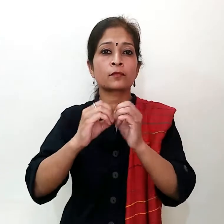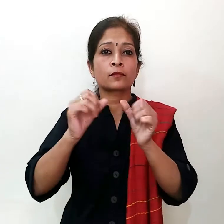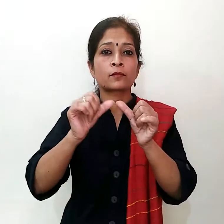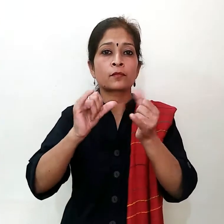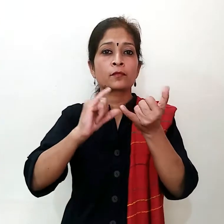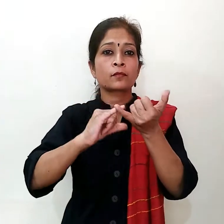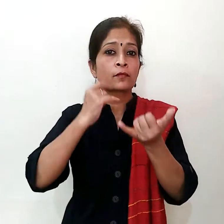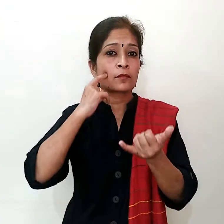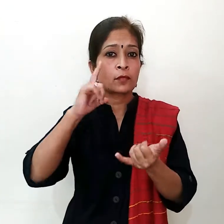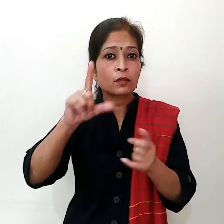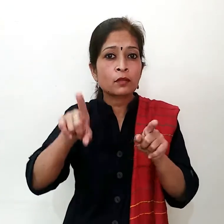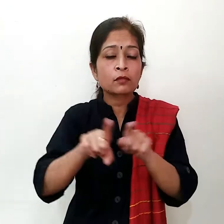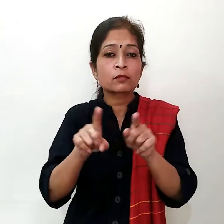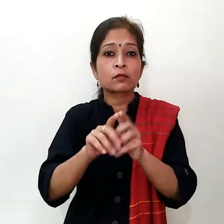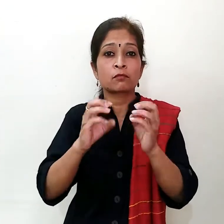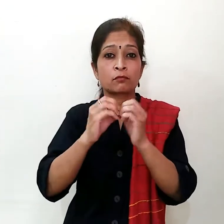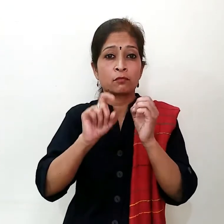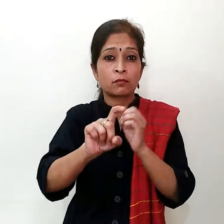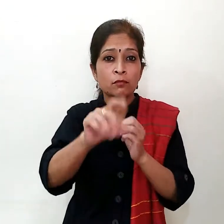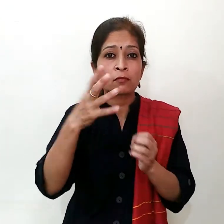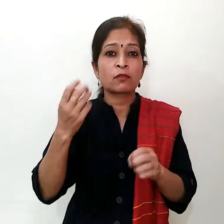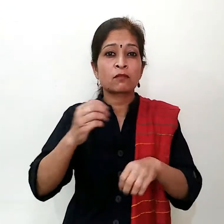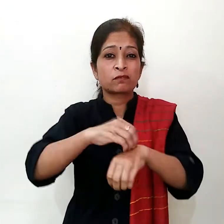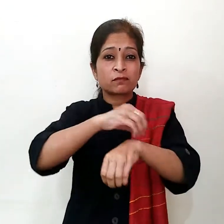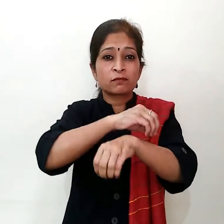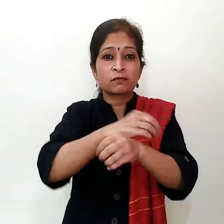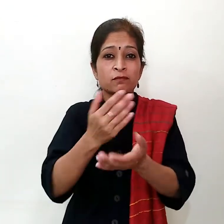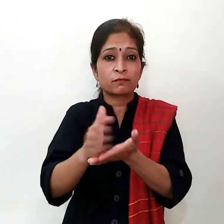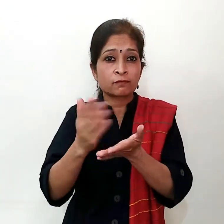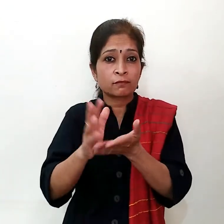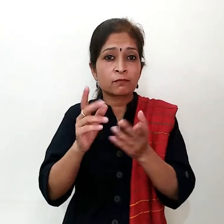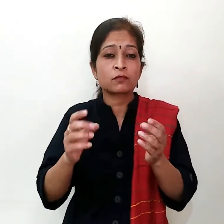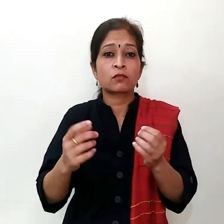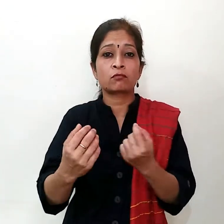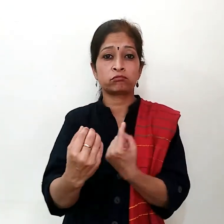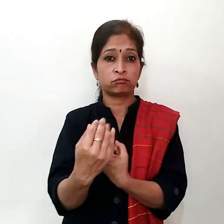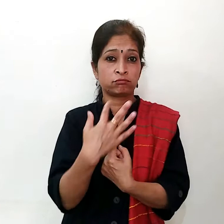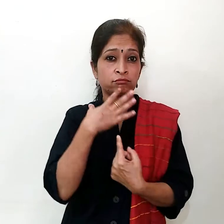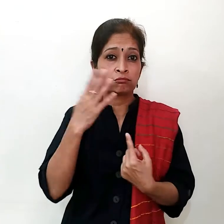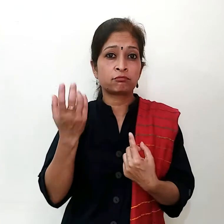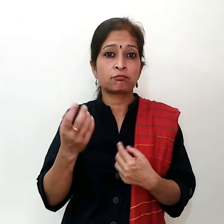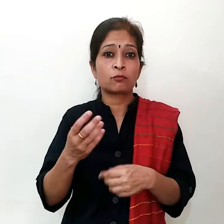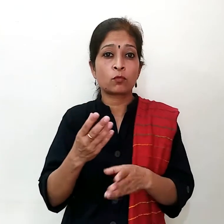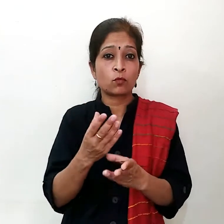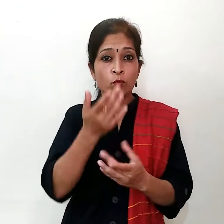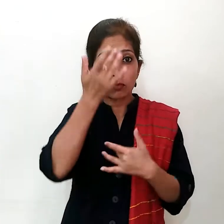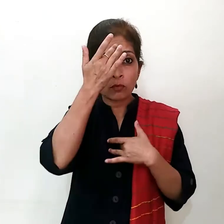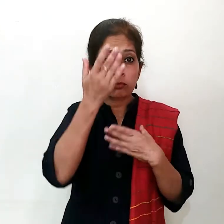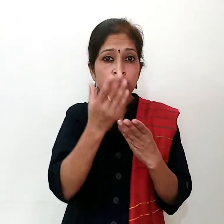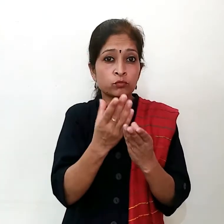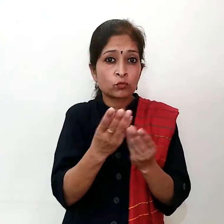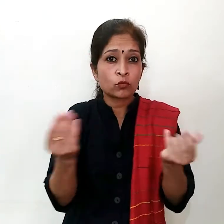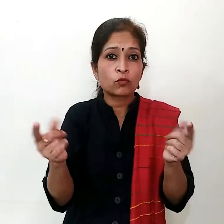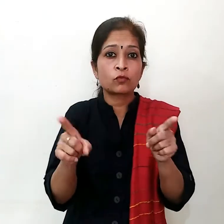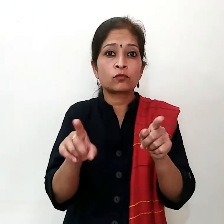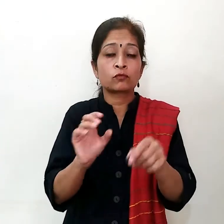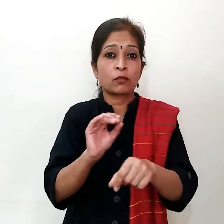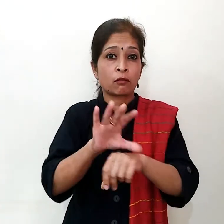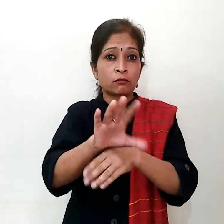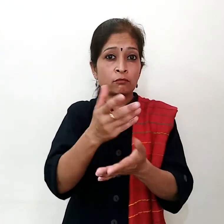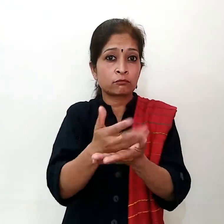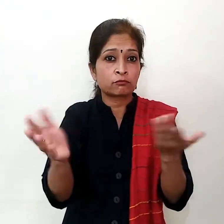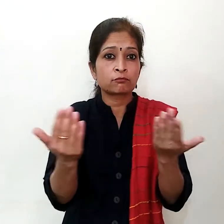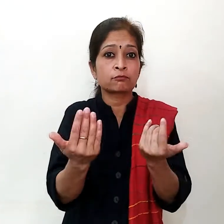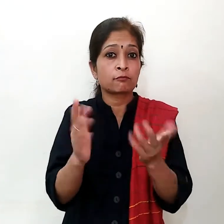अपने एंटी बेक्टिरियल, एंटी फंगल, एंटी ऑक्सिडेंट, एंटी सेप्टिक, एंटी कैंसर आधी गोड़ों की ने